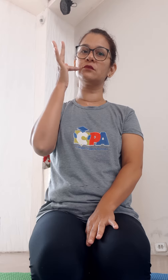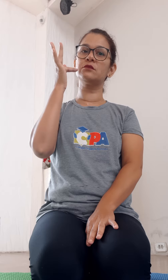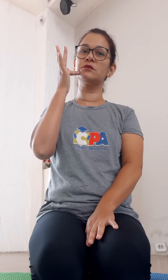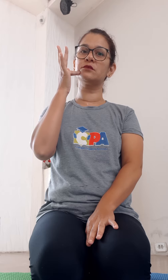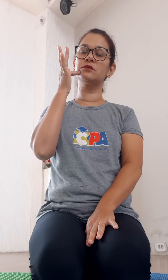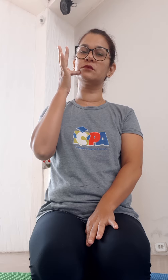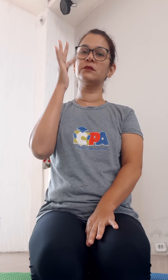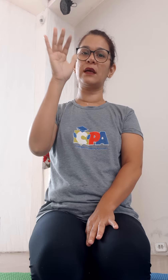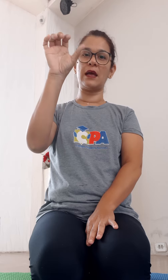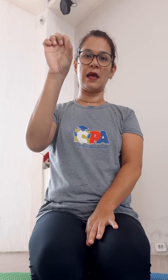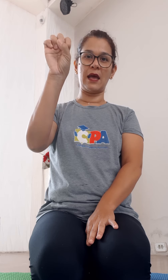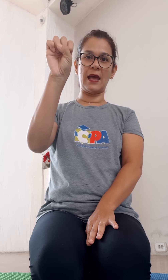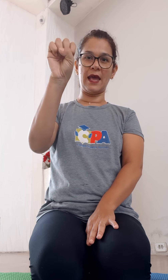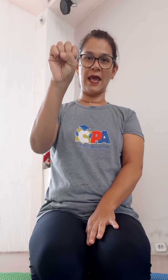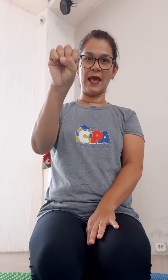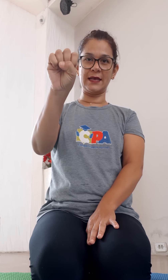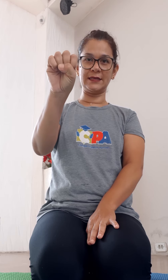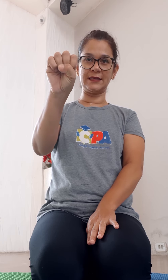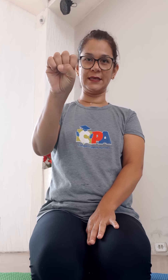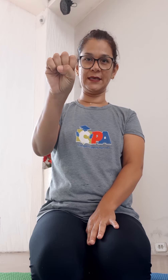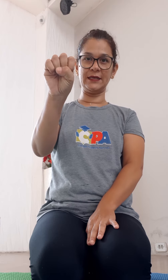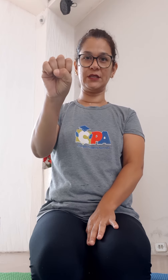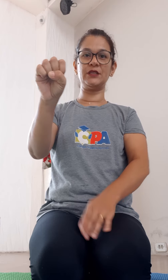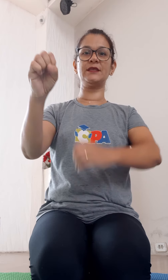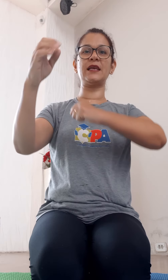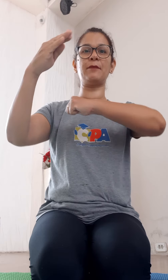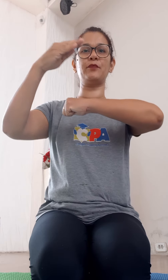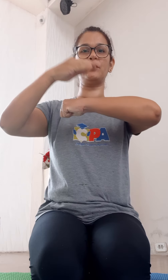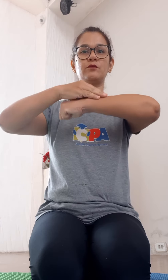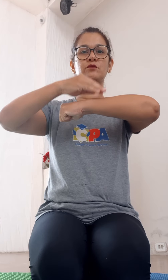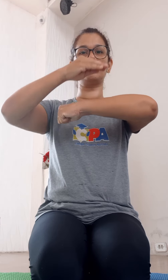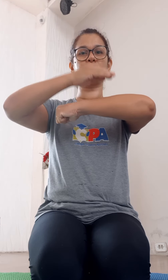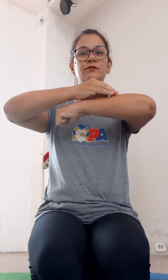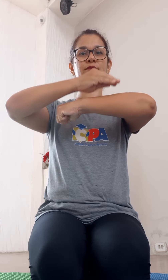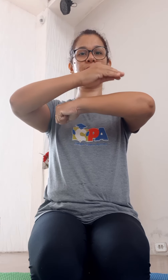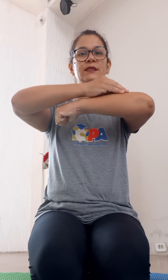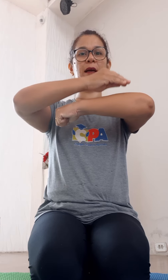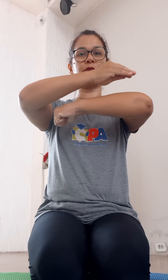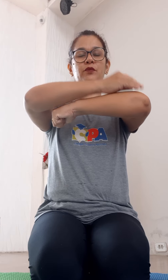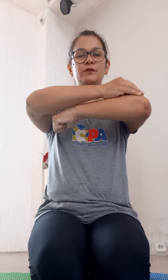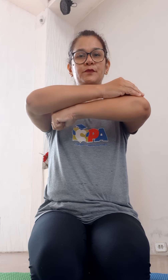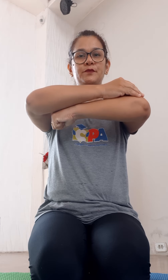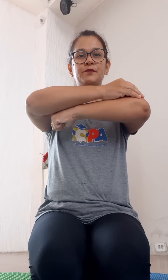S de sapo, sapo.